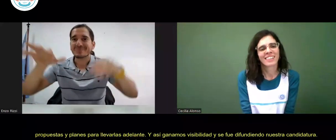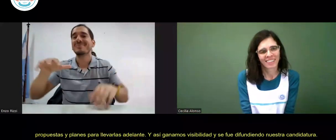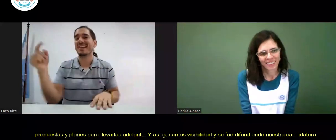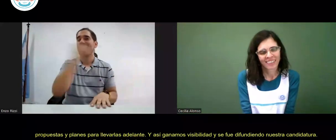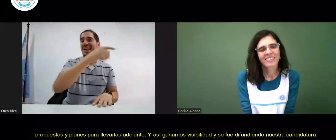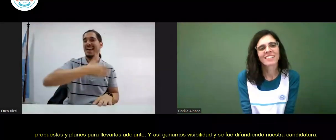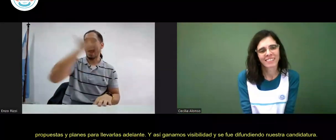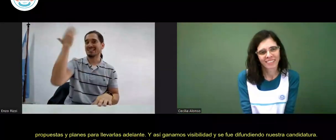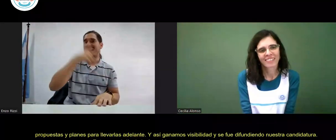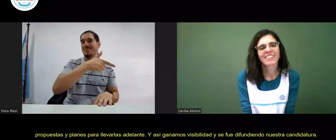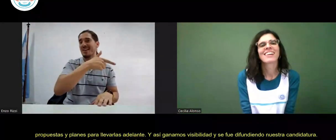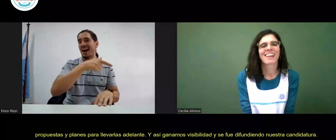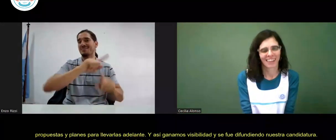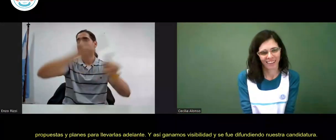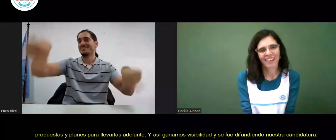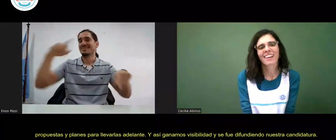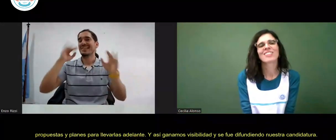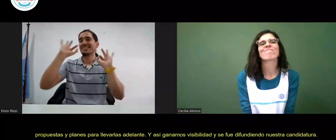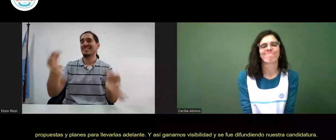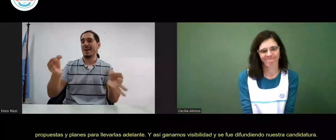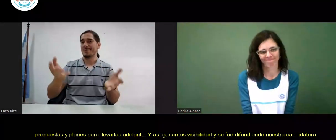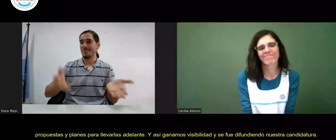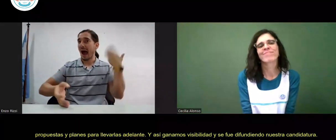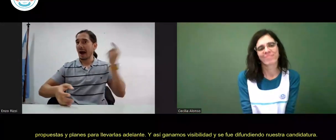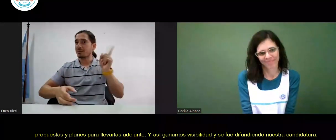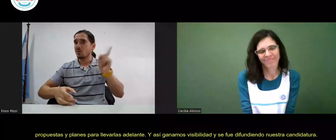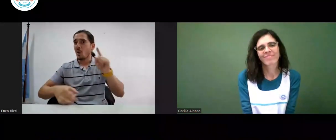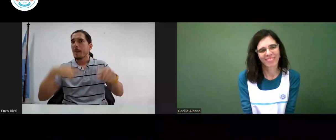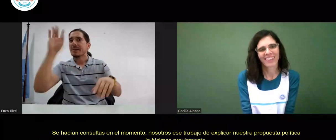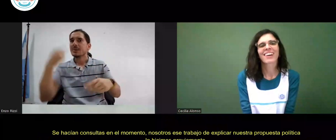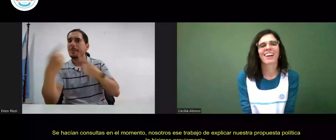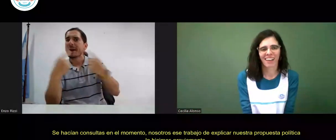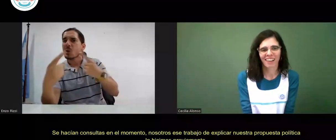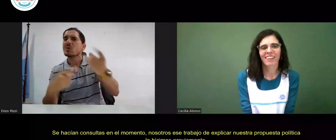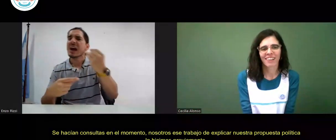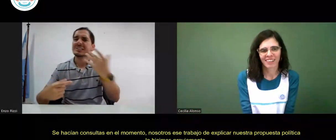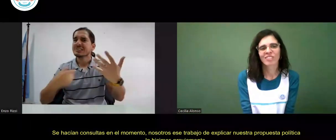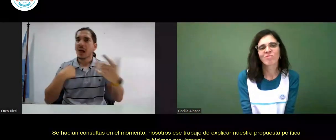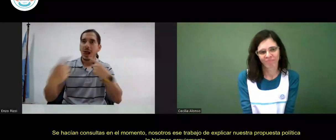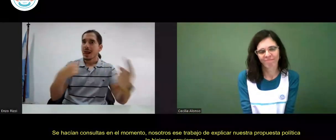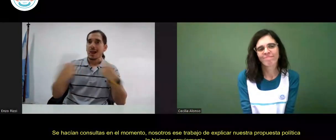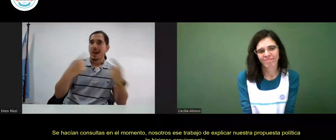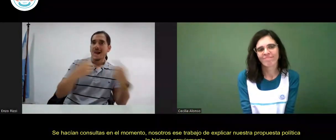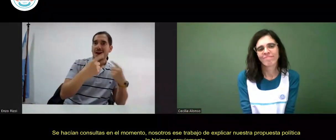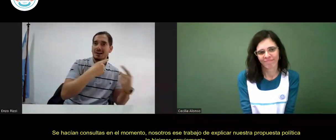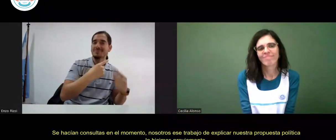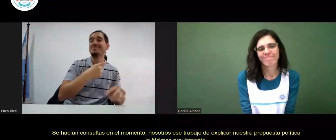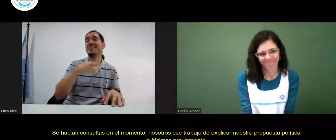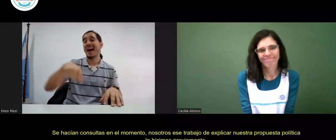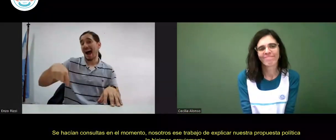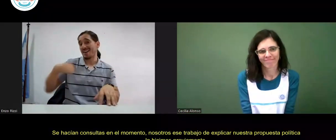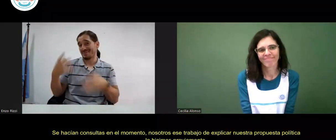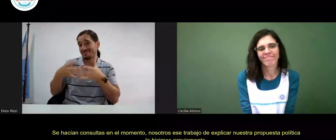difundiendo nuestra candidatura. Entonces, el día de la asamblea ya no nos conocían. Antes no era así. Se hacían consultas en el momento.